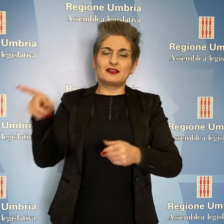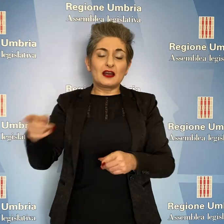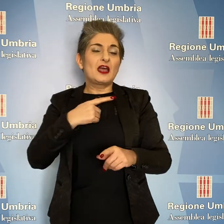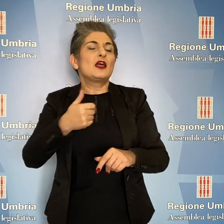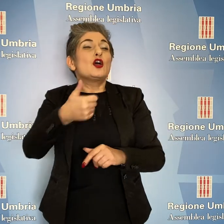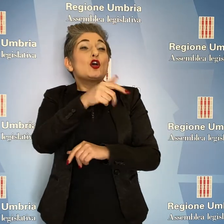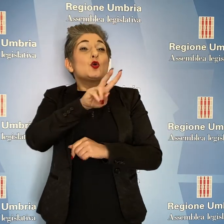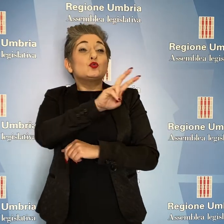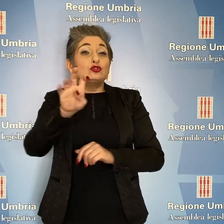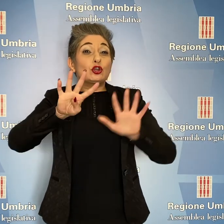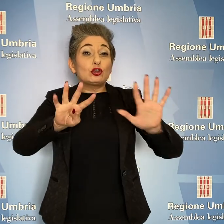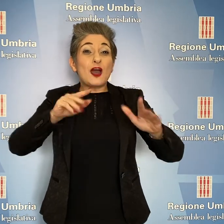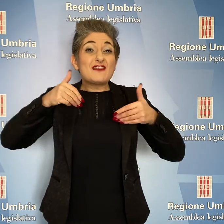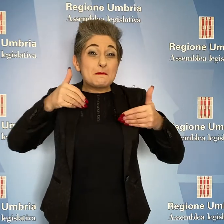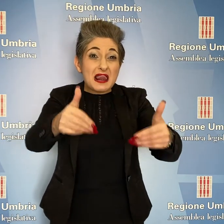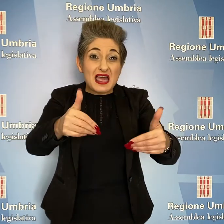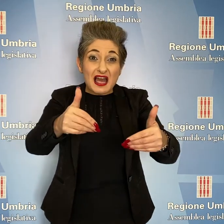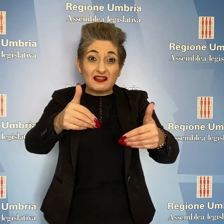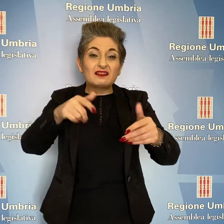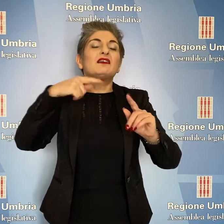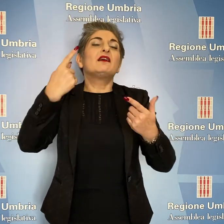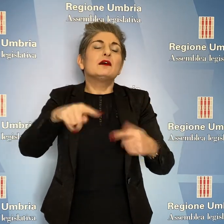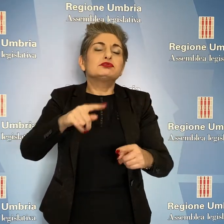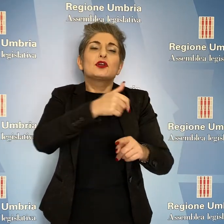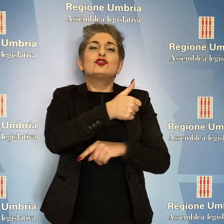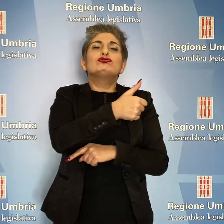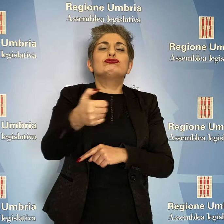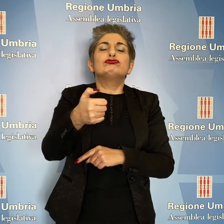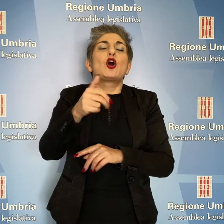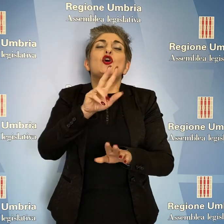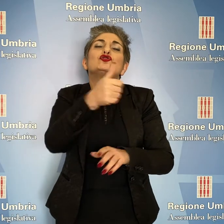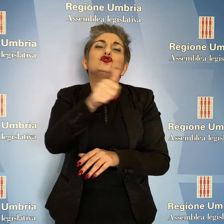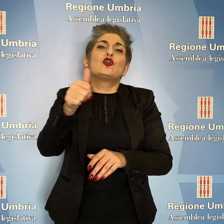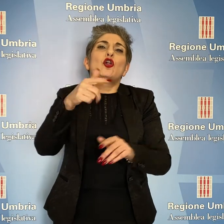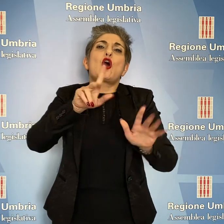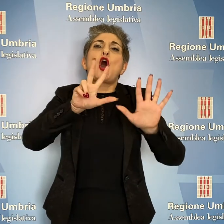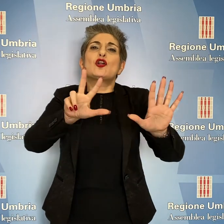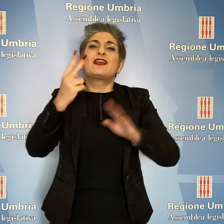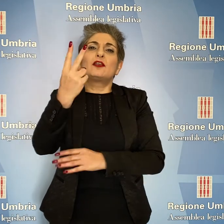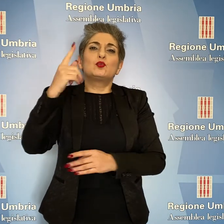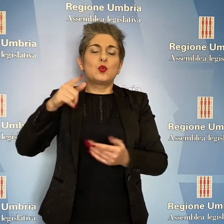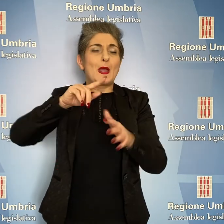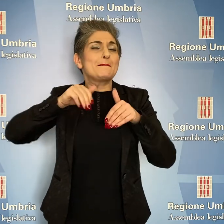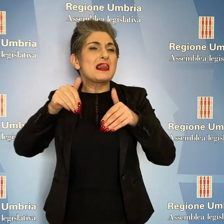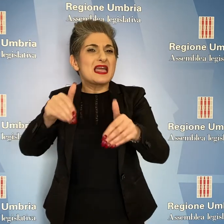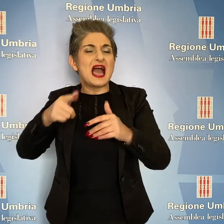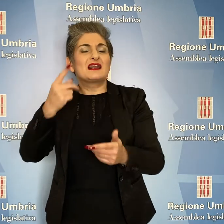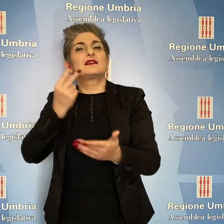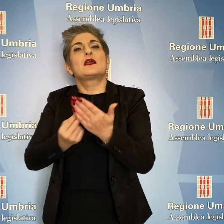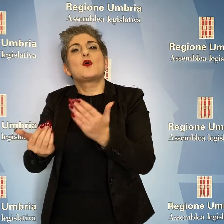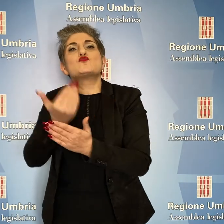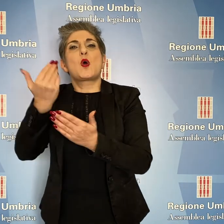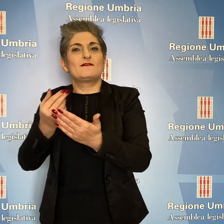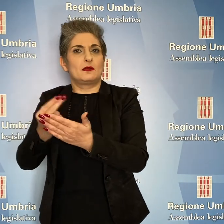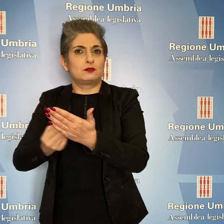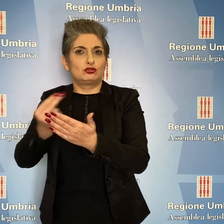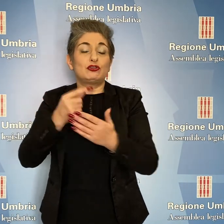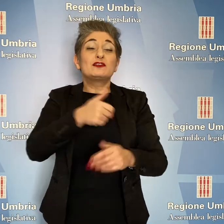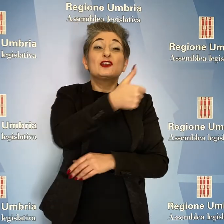solo 82 sono per nuove progettualità, perché 127 miliardi di prestiti sono per opere già previste per non